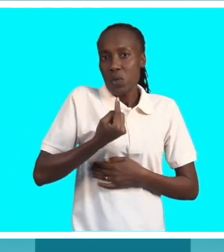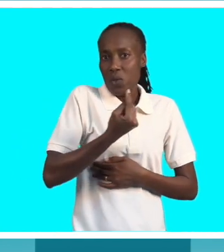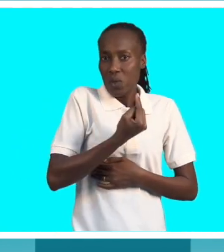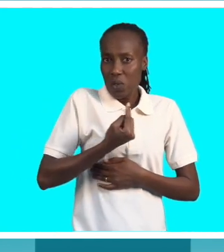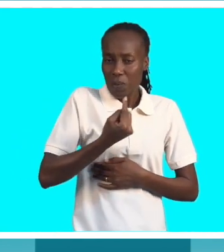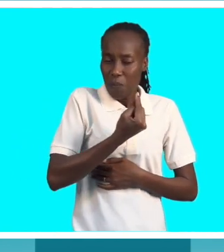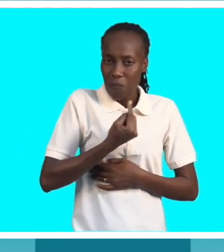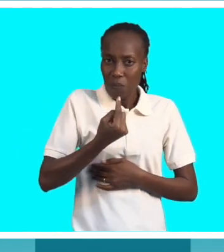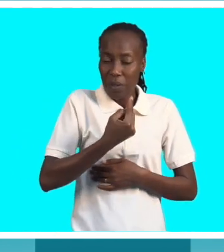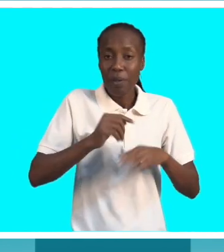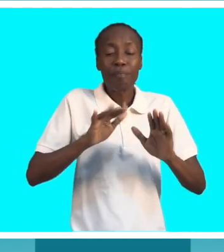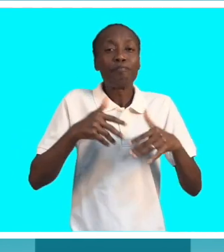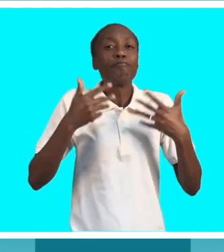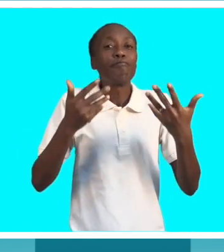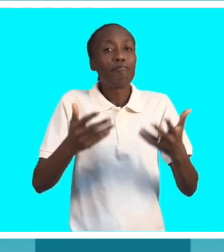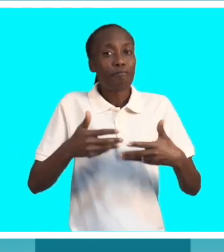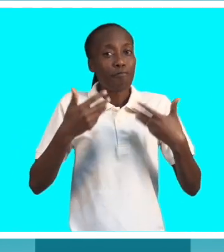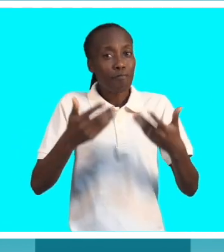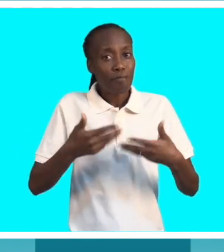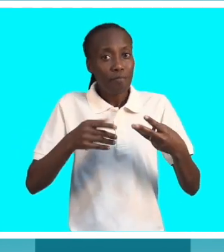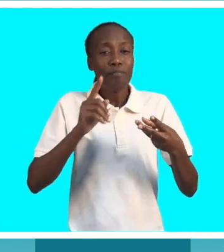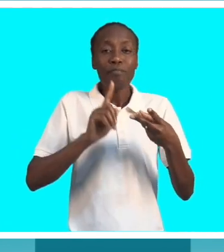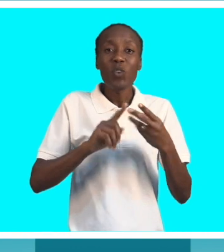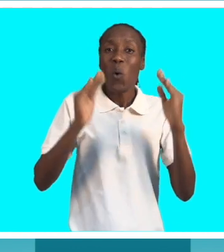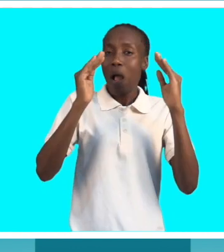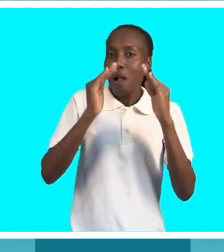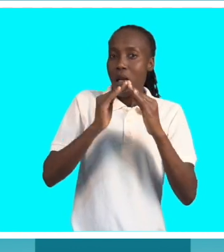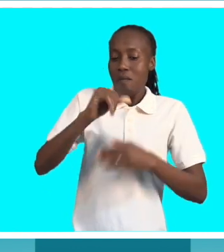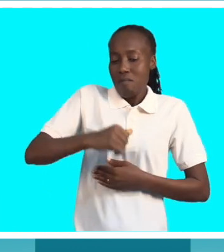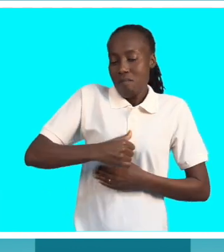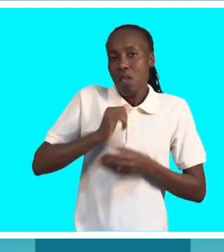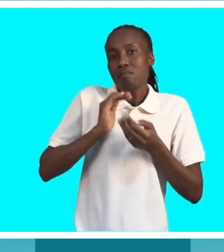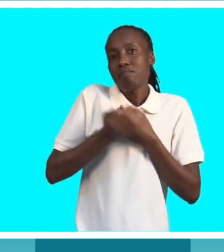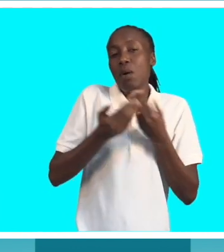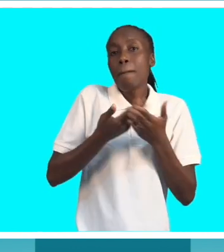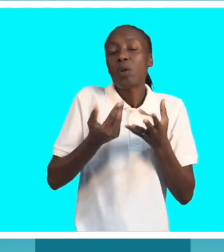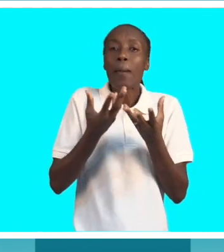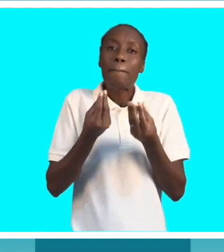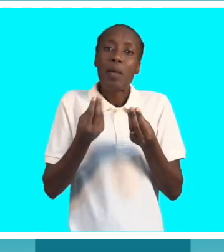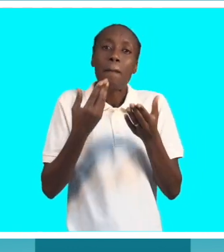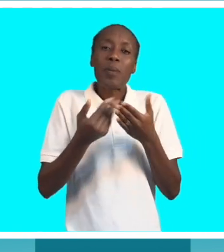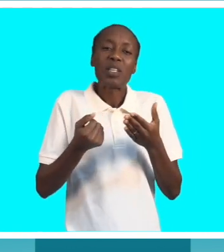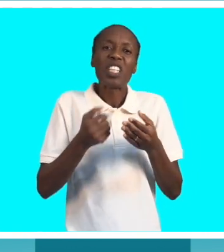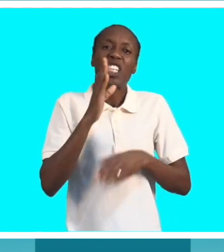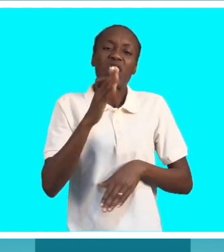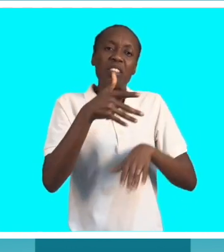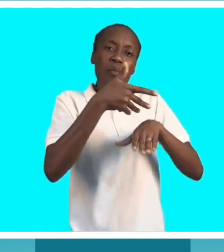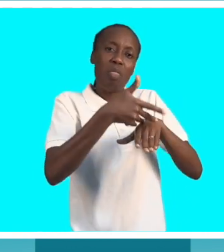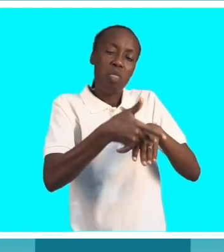ao seu repouso ou à sua casa pelo medo daquilo que é o odor ou a pera de urina que pode acontecer